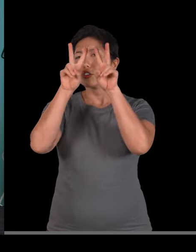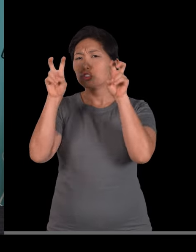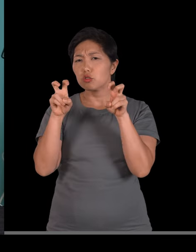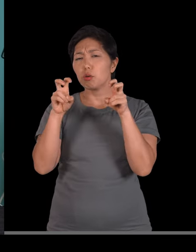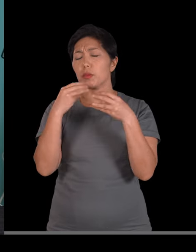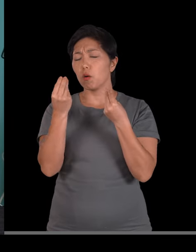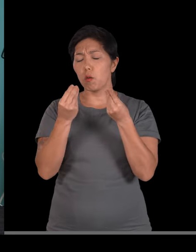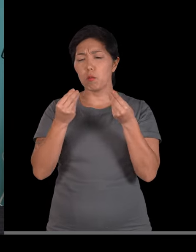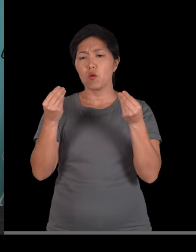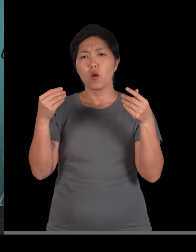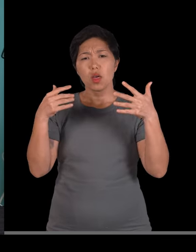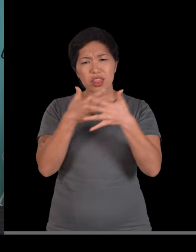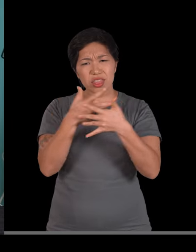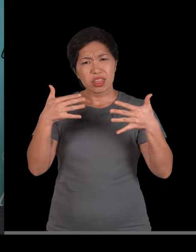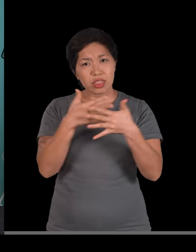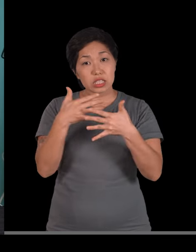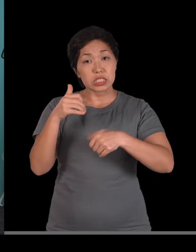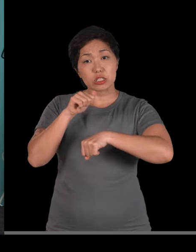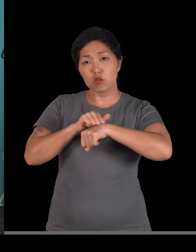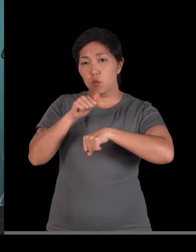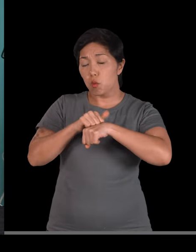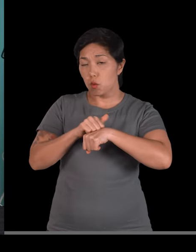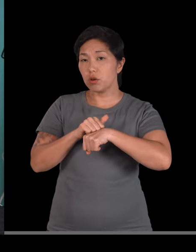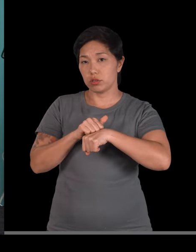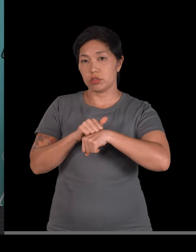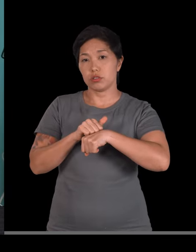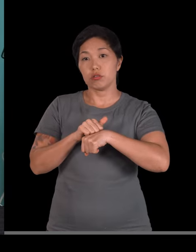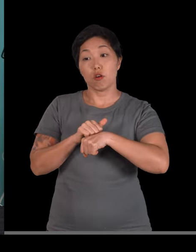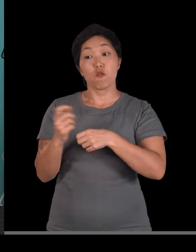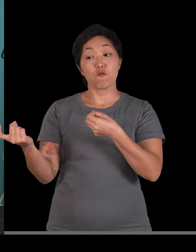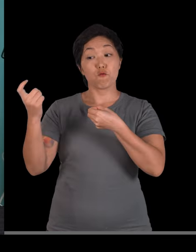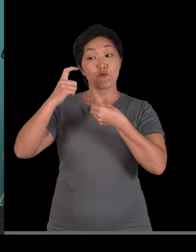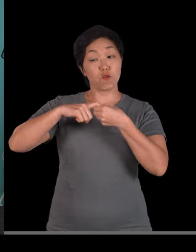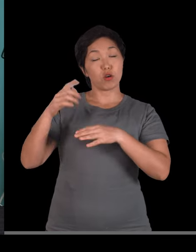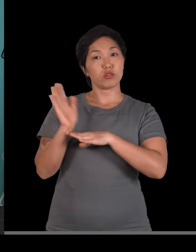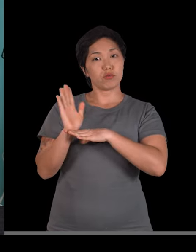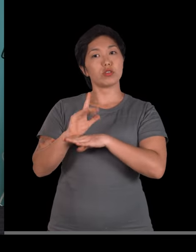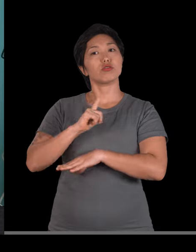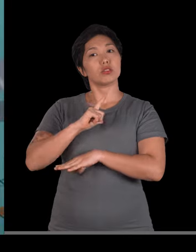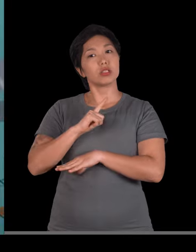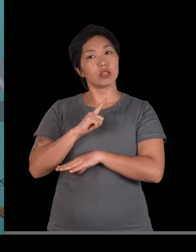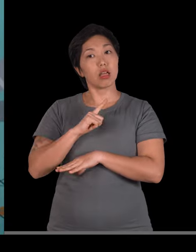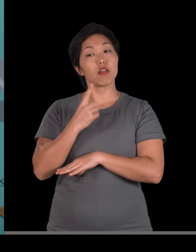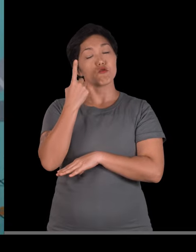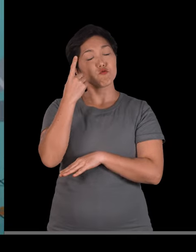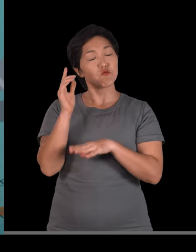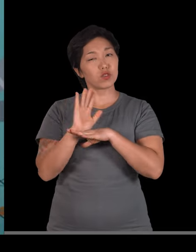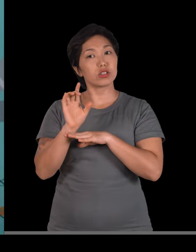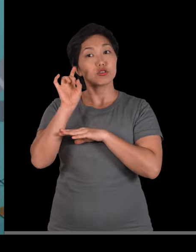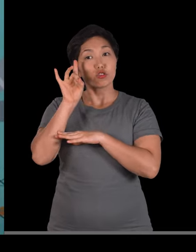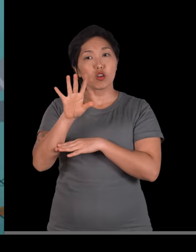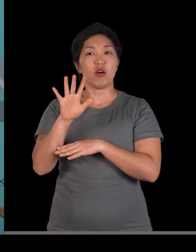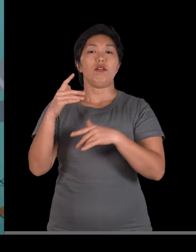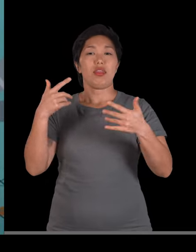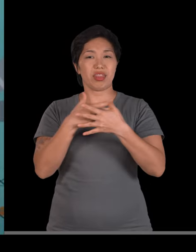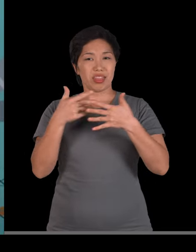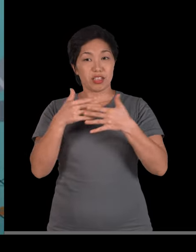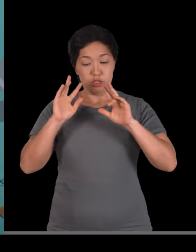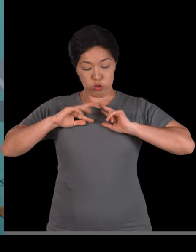o tecido ósseo, você vai voltar um pouquinho aí na playlist e ver que tem um vídeo só sobre tecidos humanos. E lá eu falo só sobre o